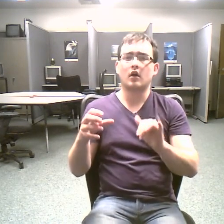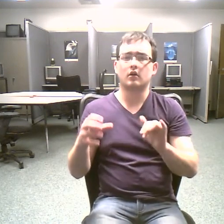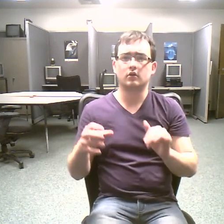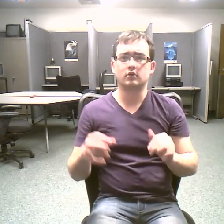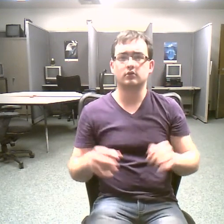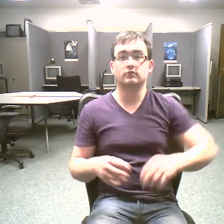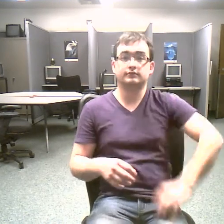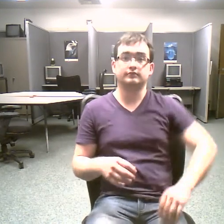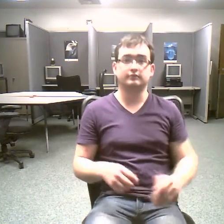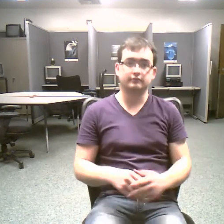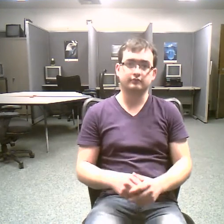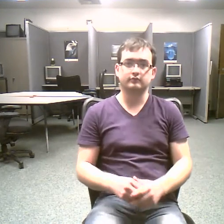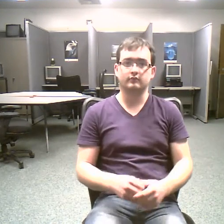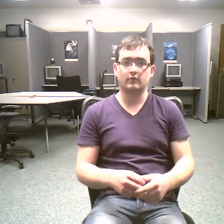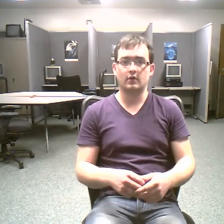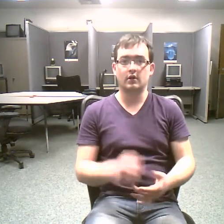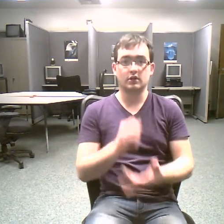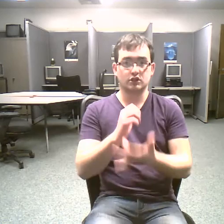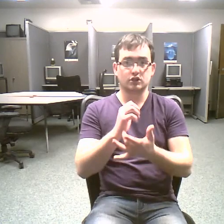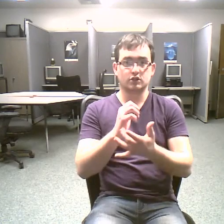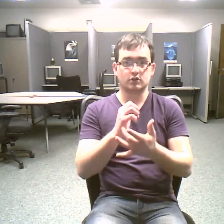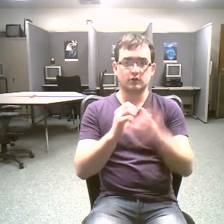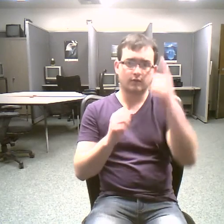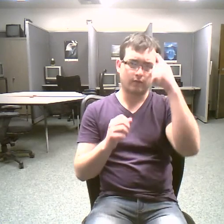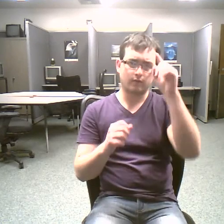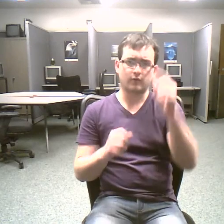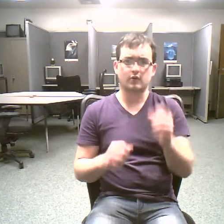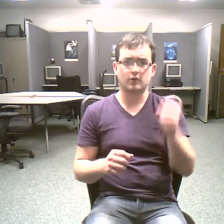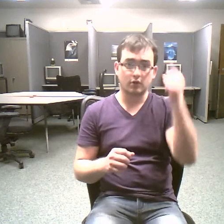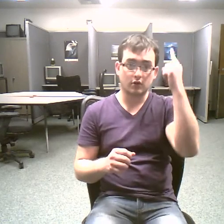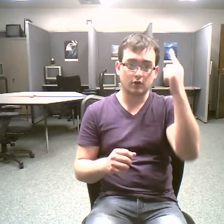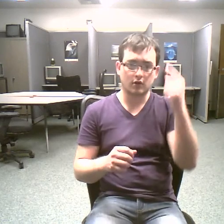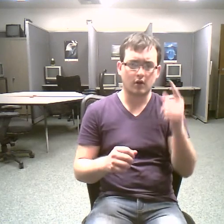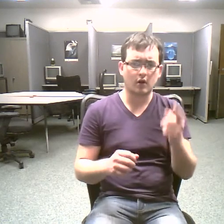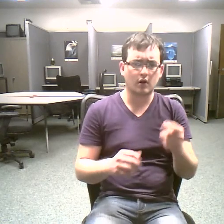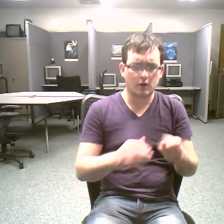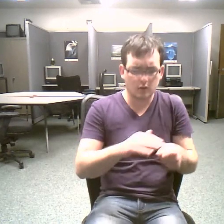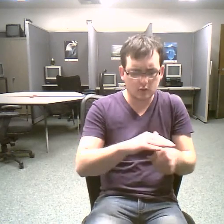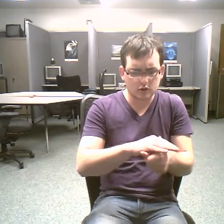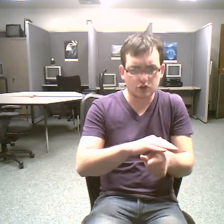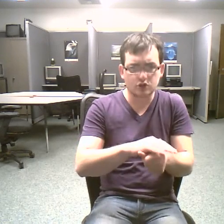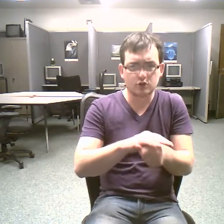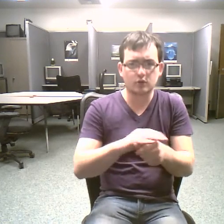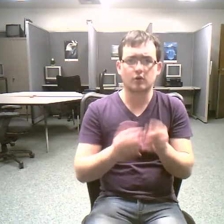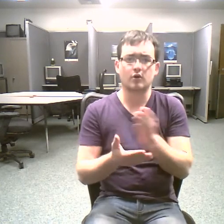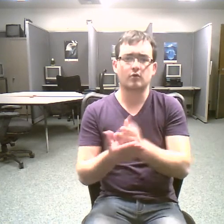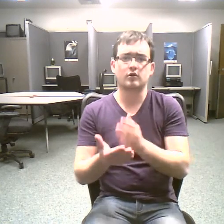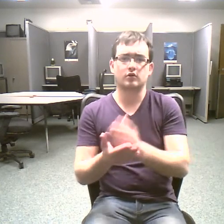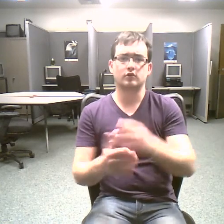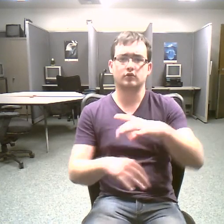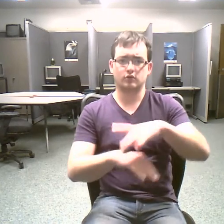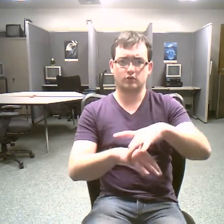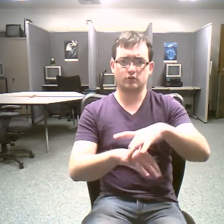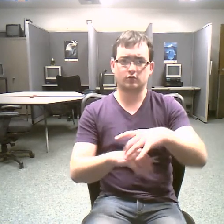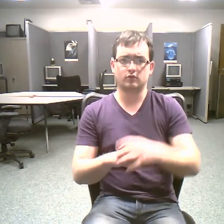the research they do is important the data they collect are shared with geoscientists around the world